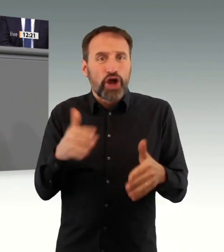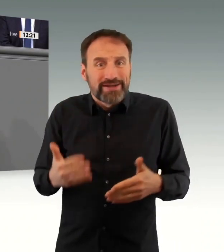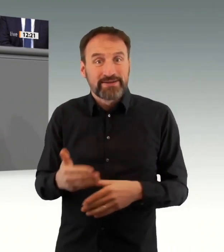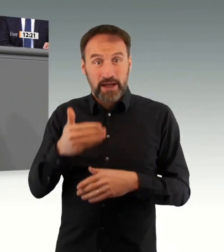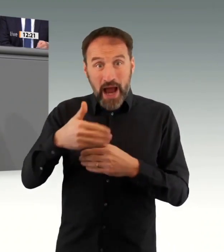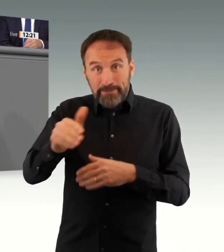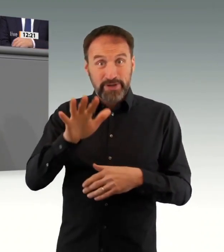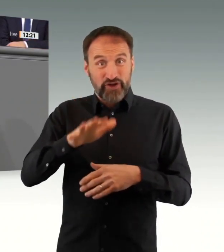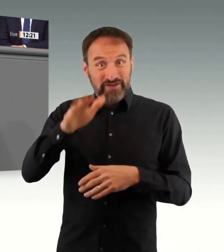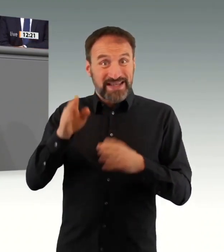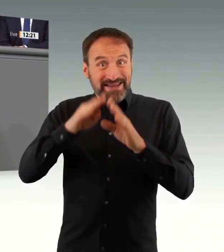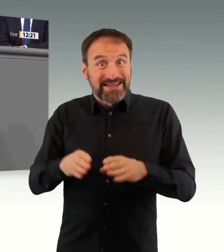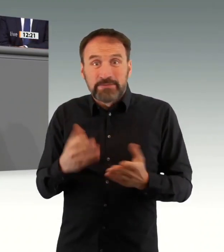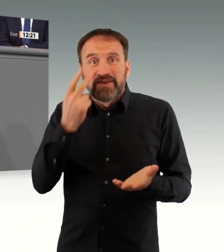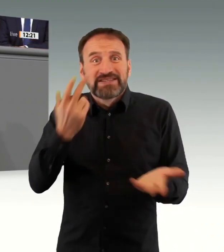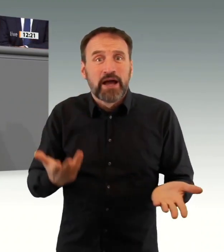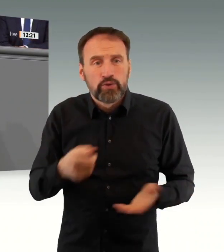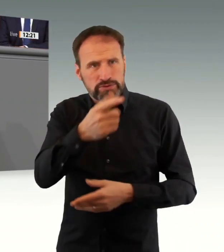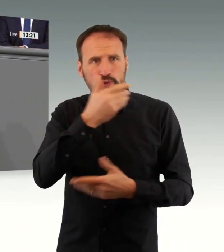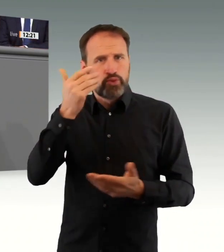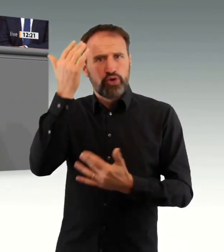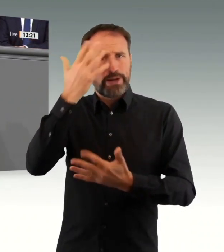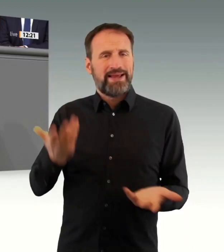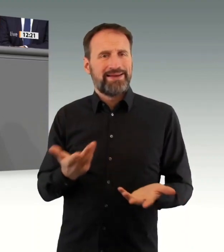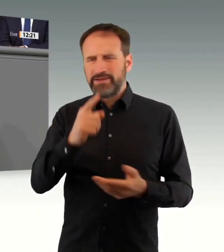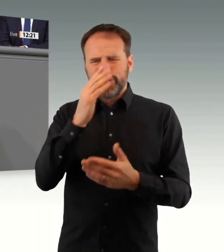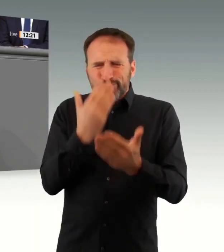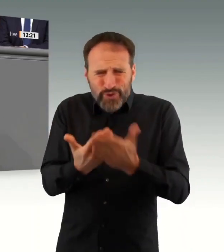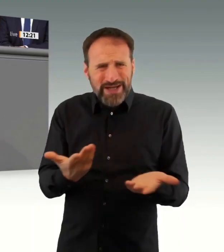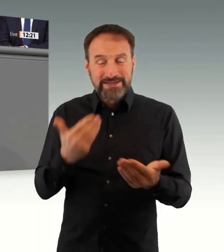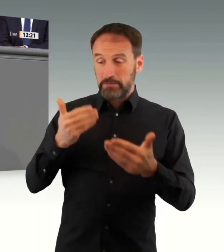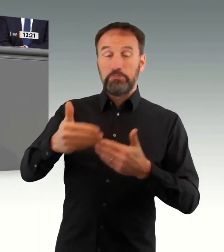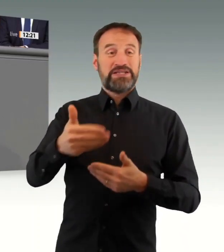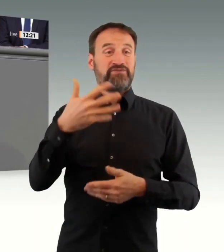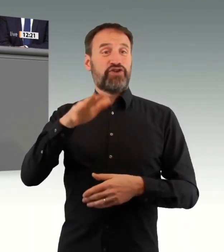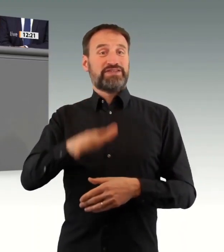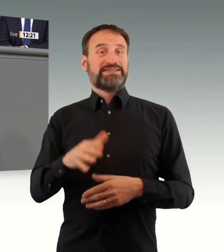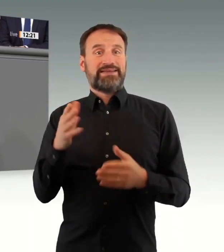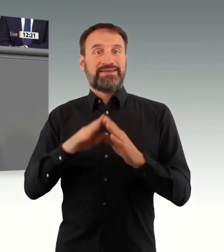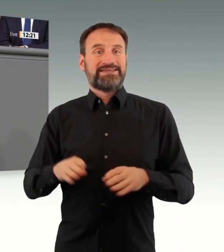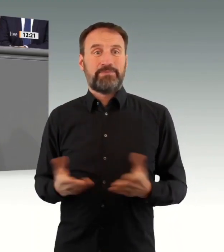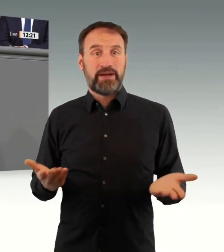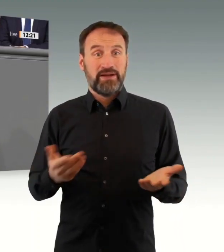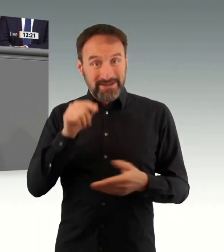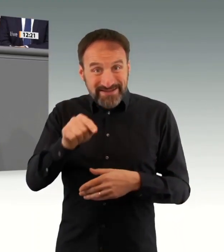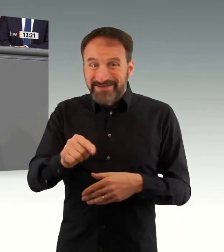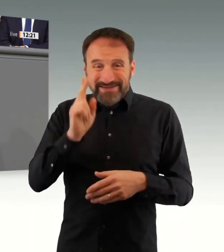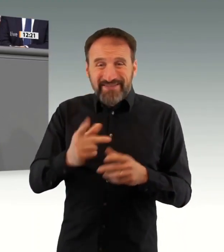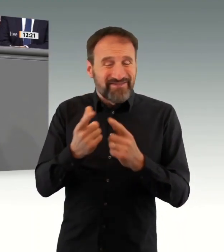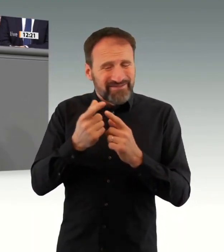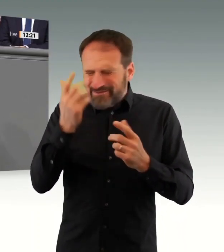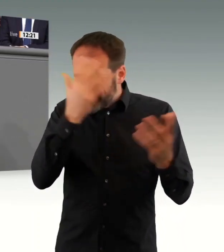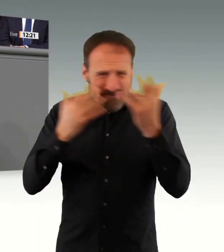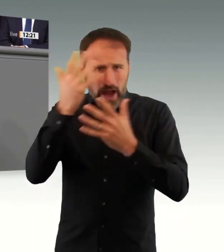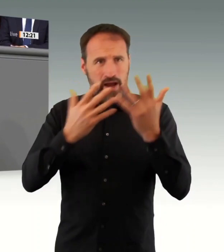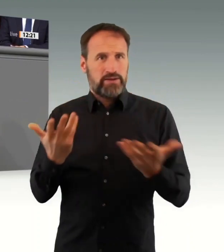Weihnachten und darüber hinaus erfahren werden auf den Krankenhäusern. Und dann der Schutz der Krankenhäuser. Auch das war bislang nicht ausreichend. Sie